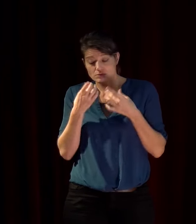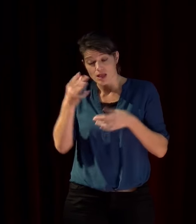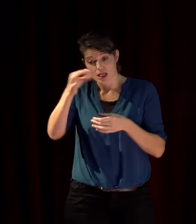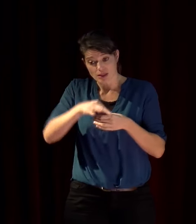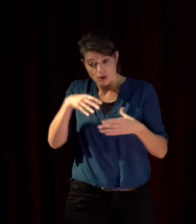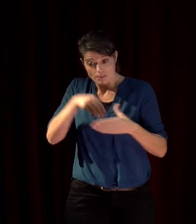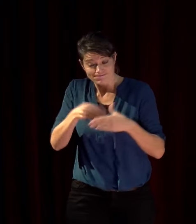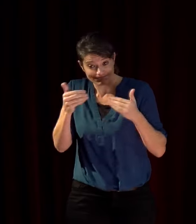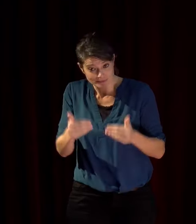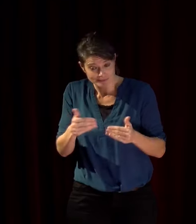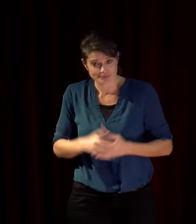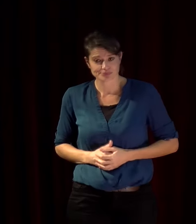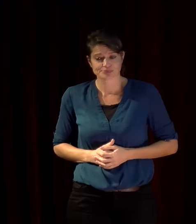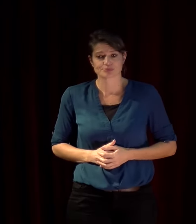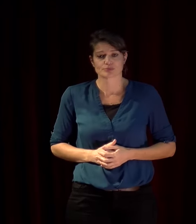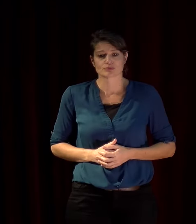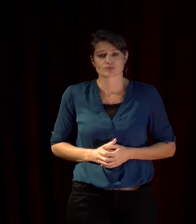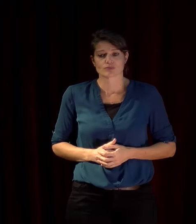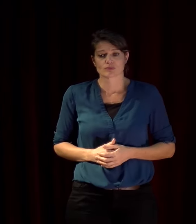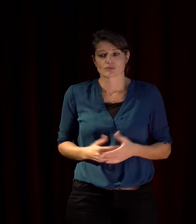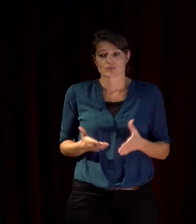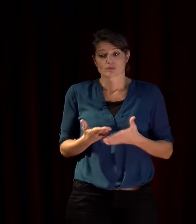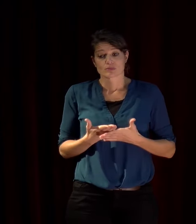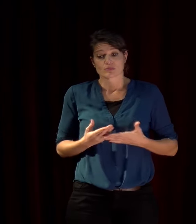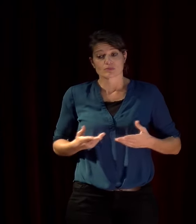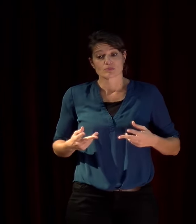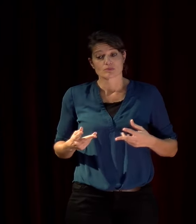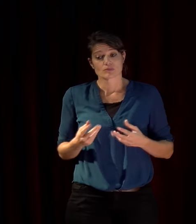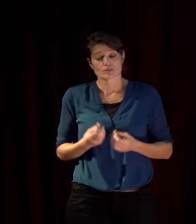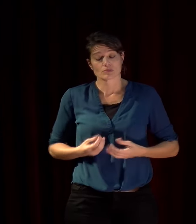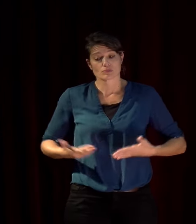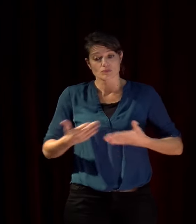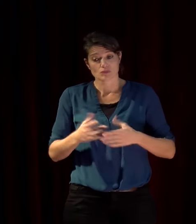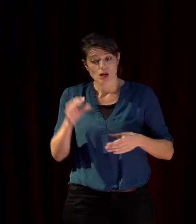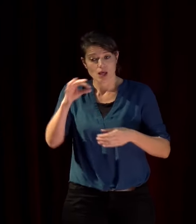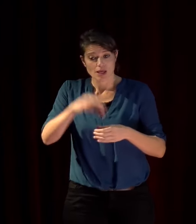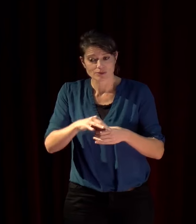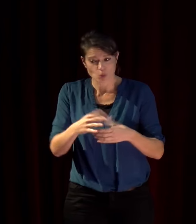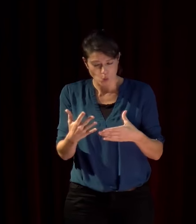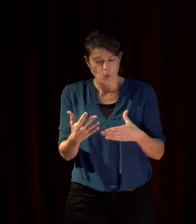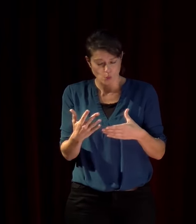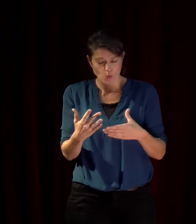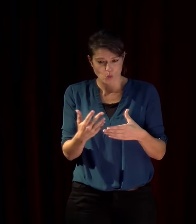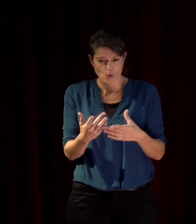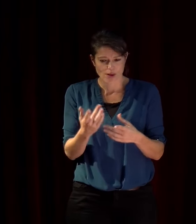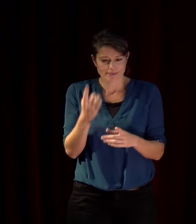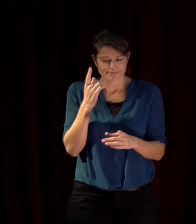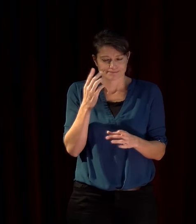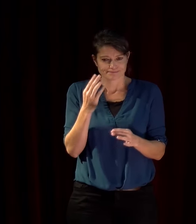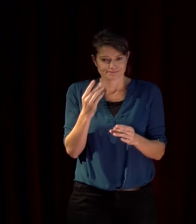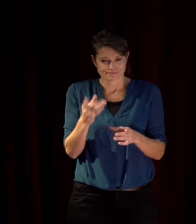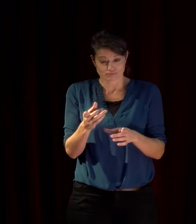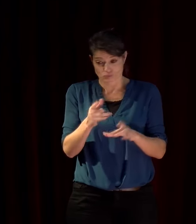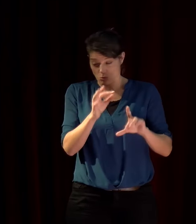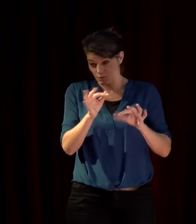quant aux élections paradoxalement c'est chez les perdants de la globalisation c'est-à-dire les classes populaires les plus pauvres de